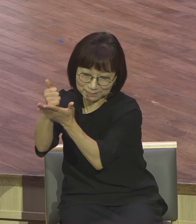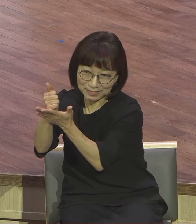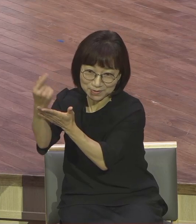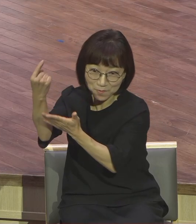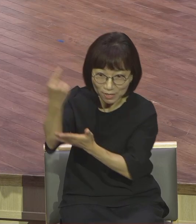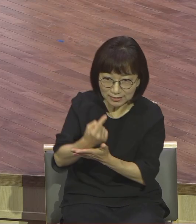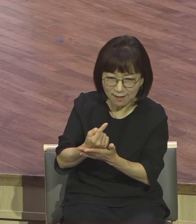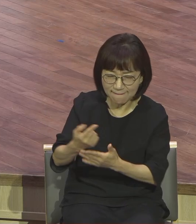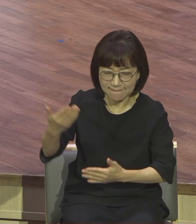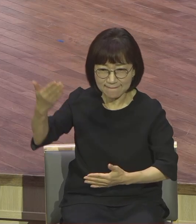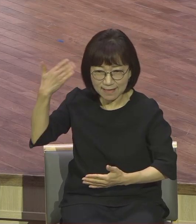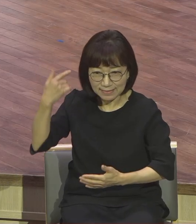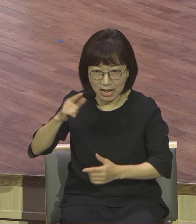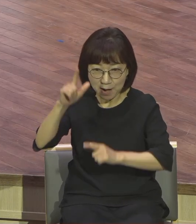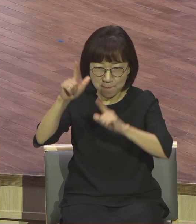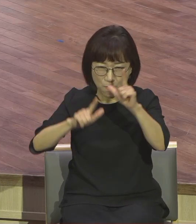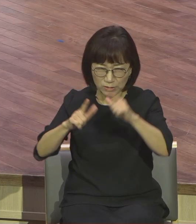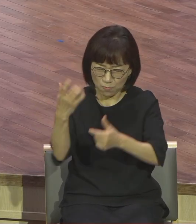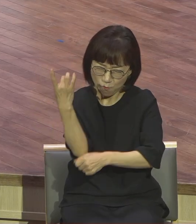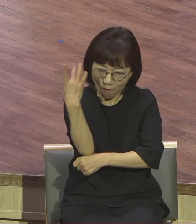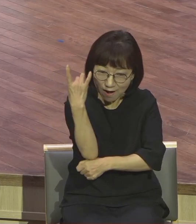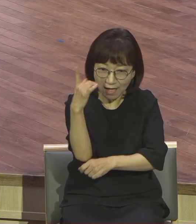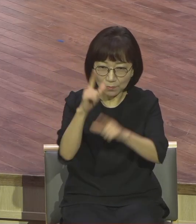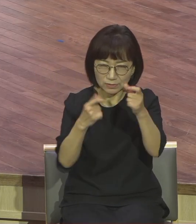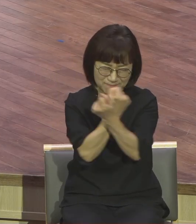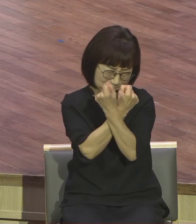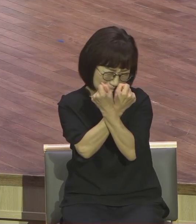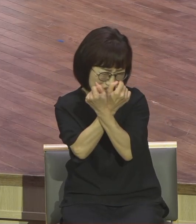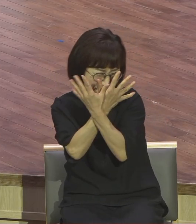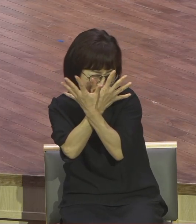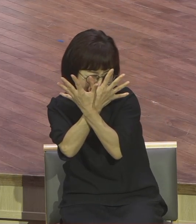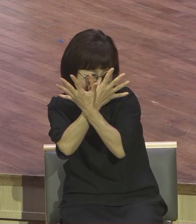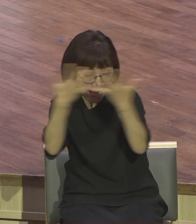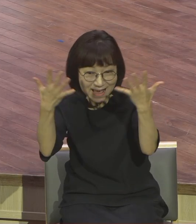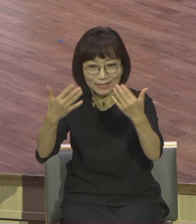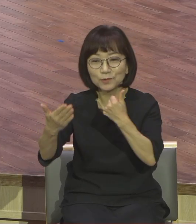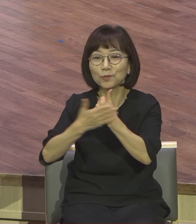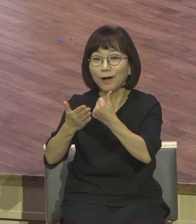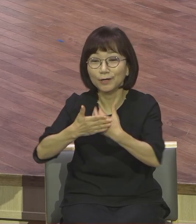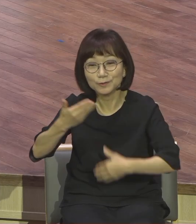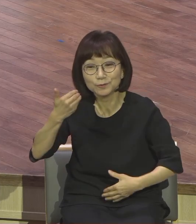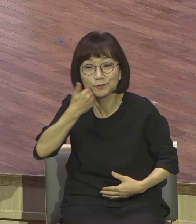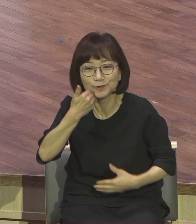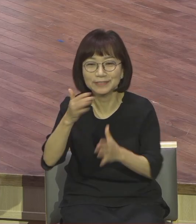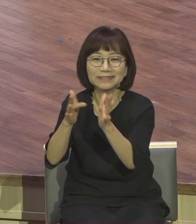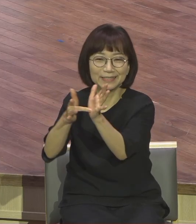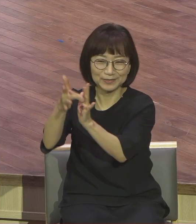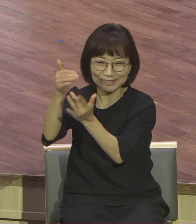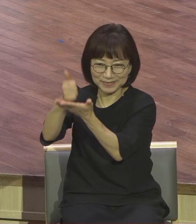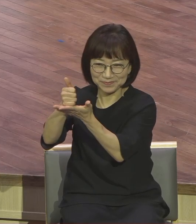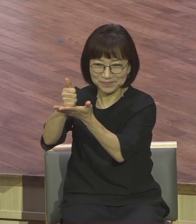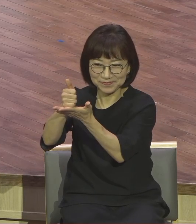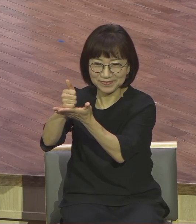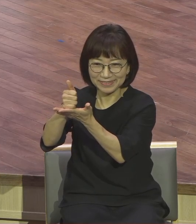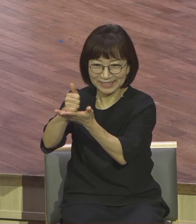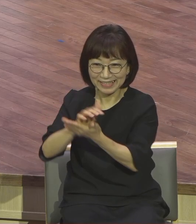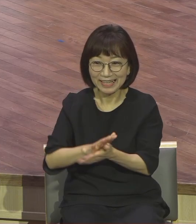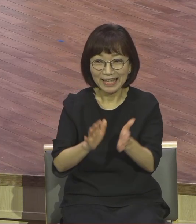완전히 펴주신 줄 믿으시기 바랍니다 예수 믿기 전에 구겨진 인생 예수 믿기 전에 피어진 인생